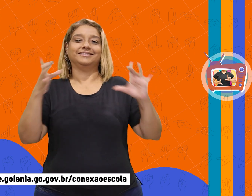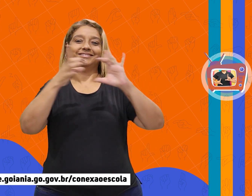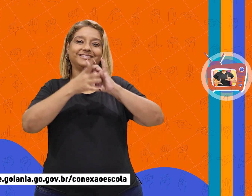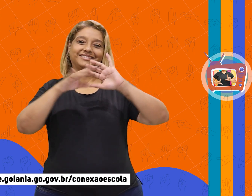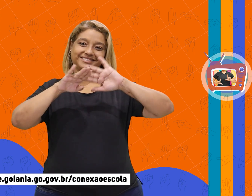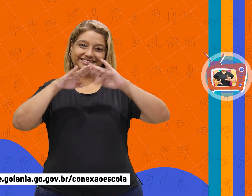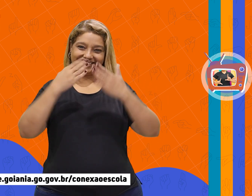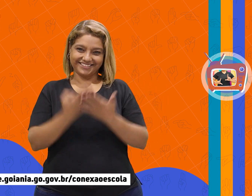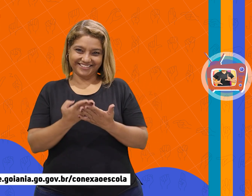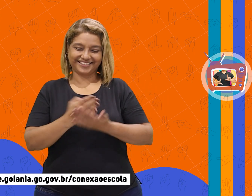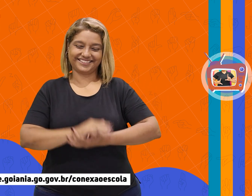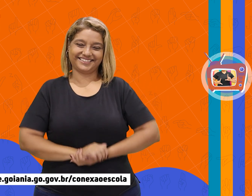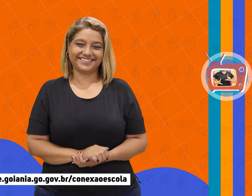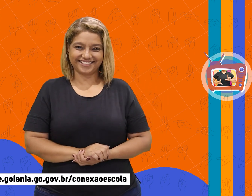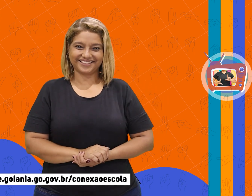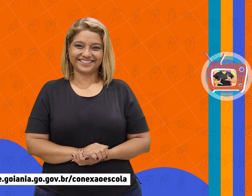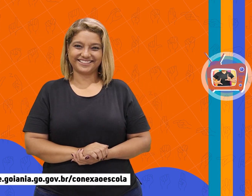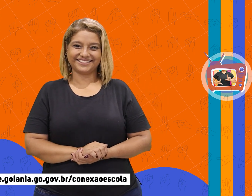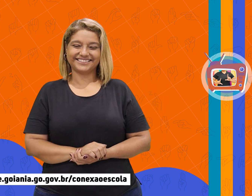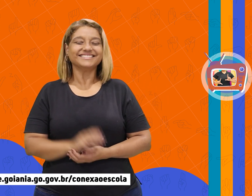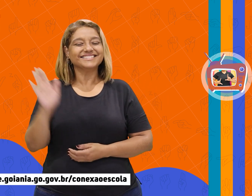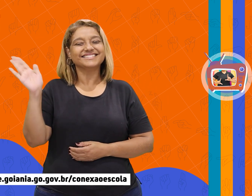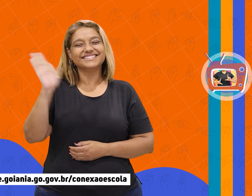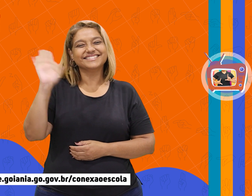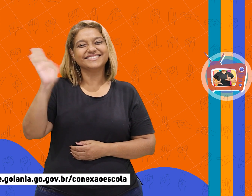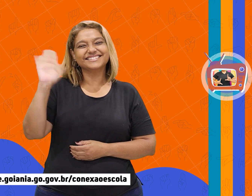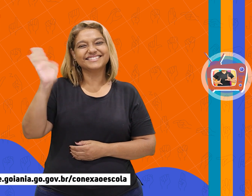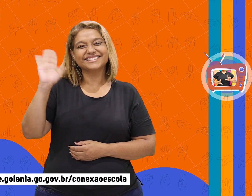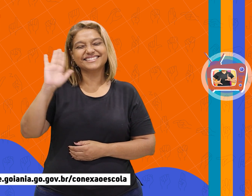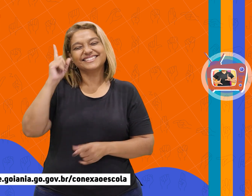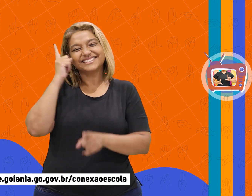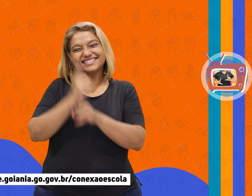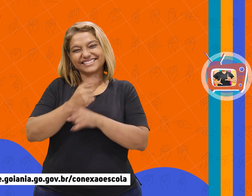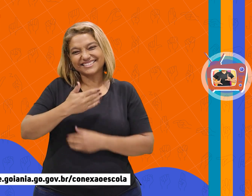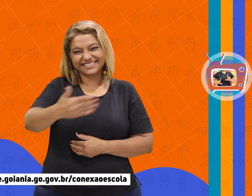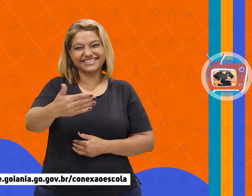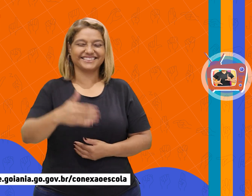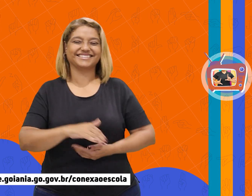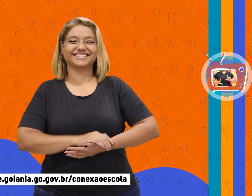barra Conexão Escola. Valeu, gente! Até mais!